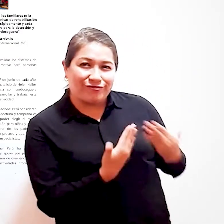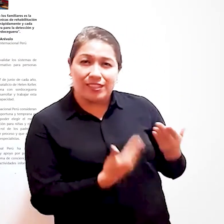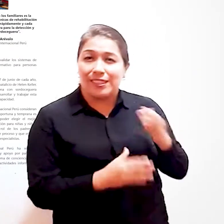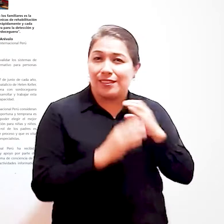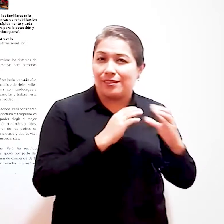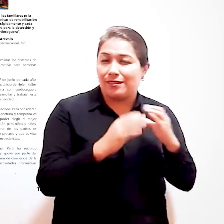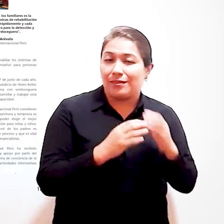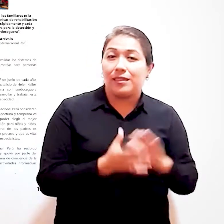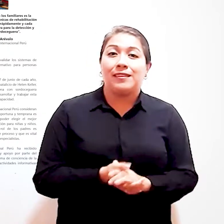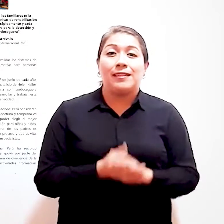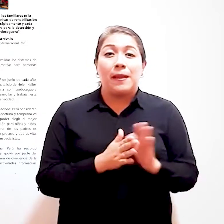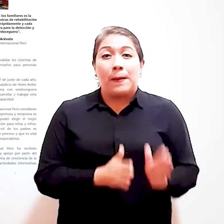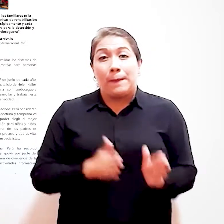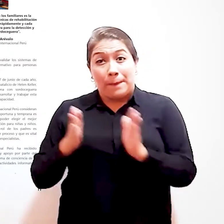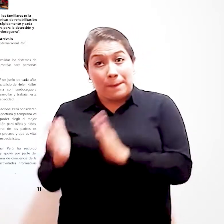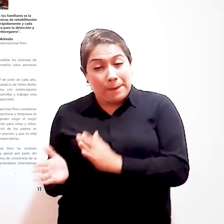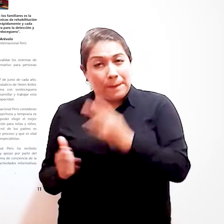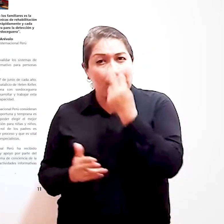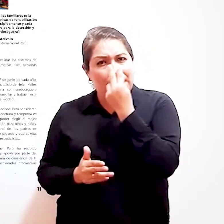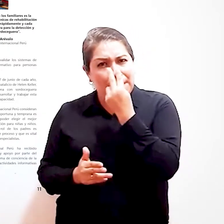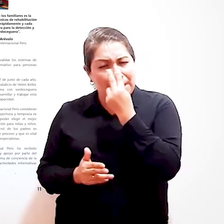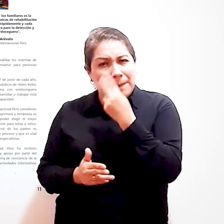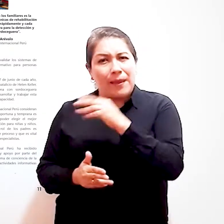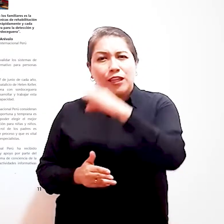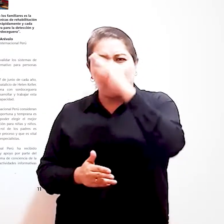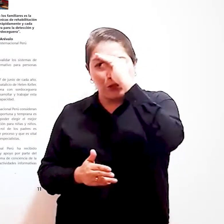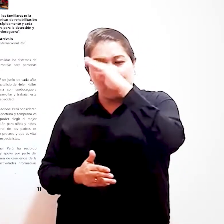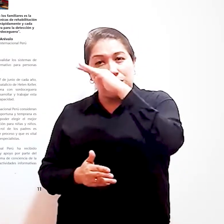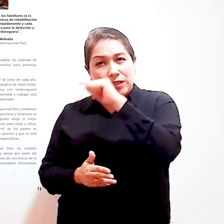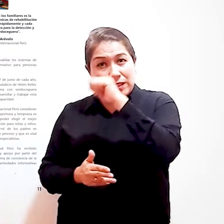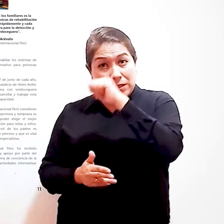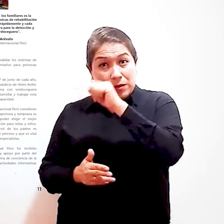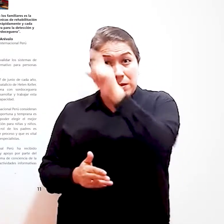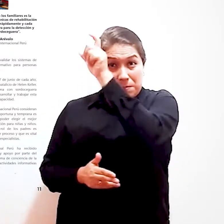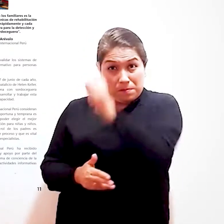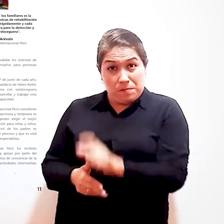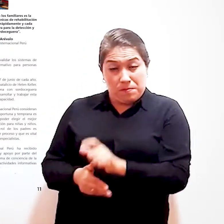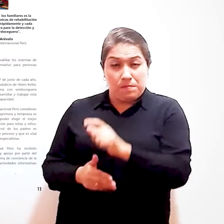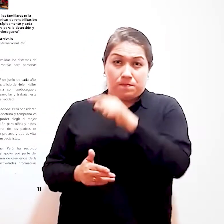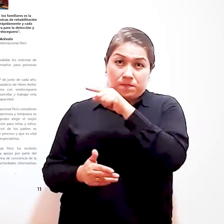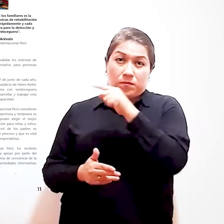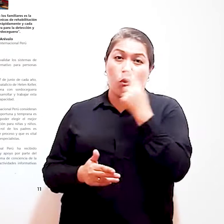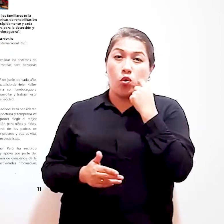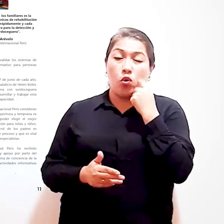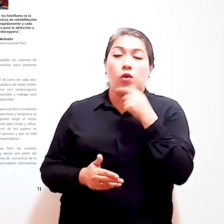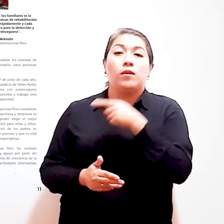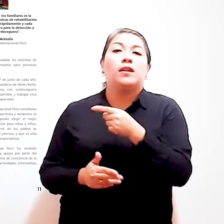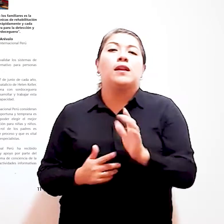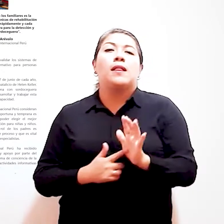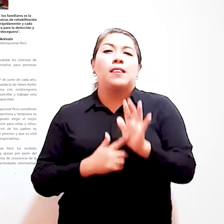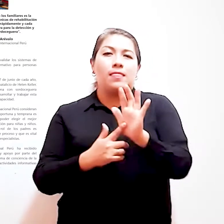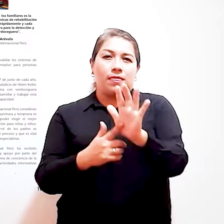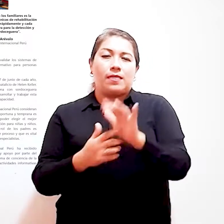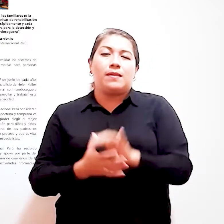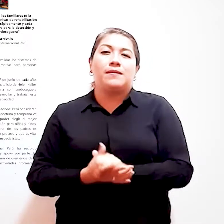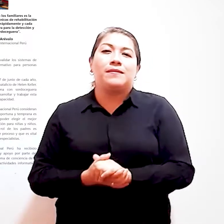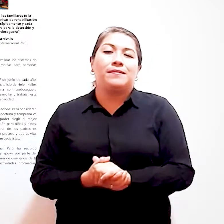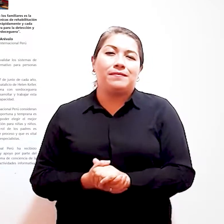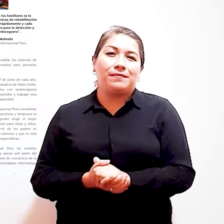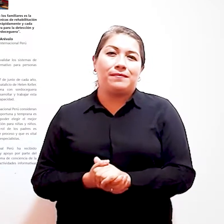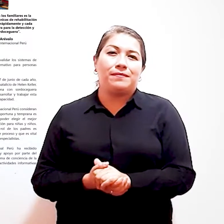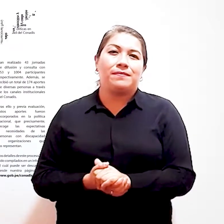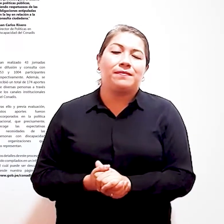En imagen de la derecha está Ricardo Ceballos Arevalo dando un mensaje para Somos CONADIS